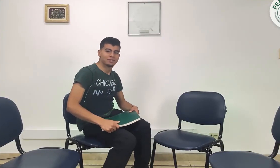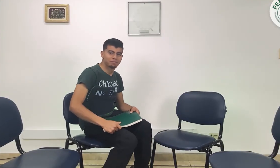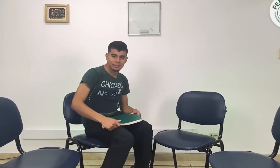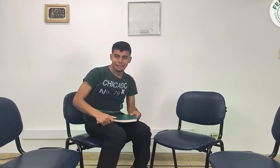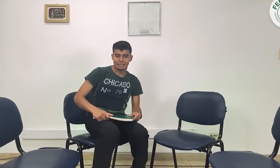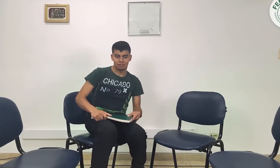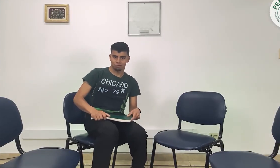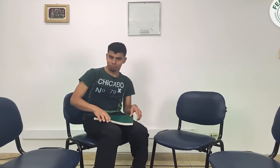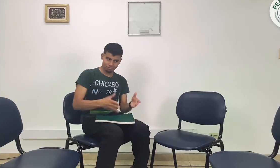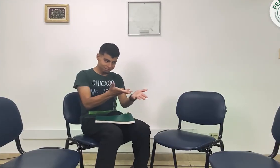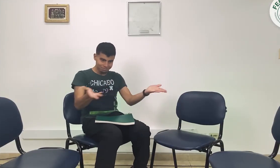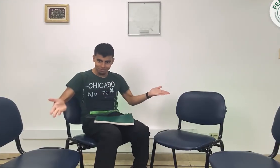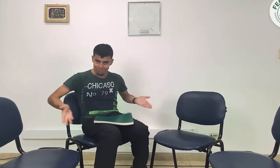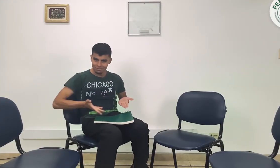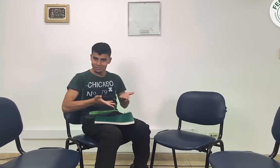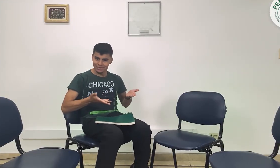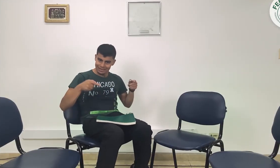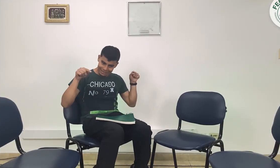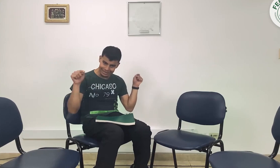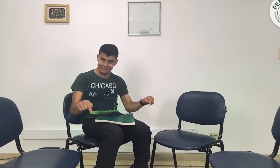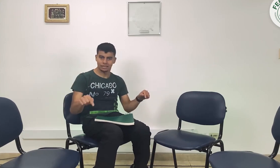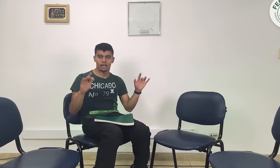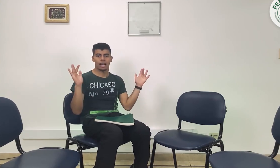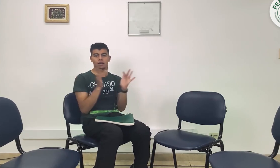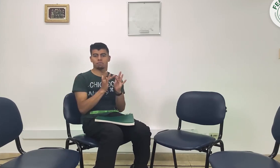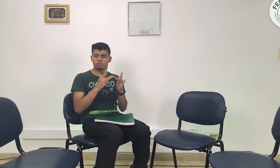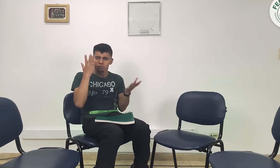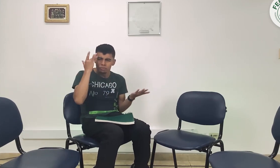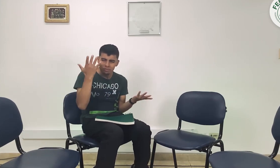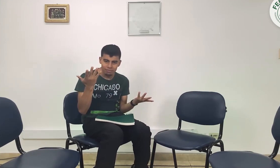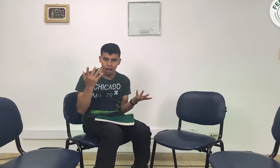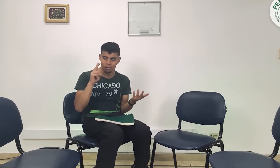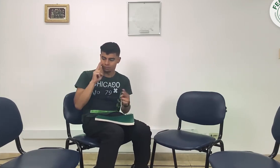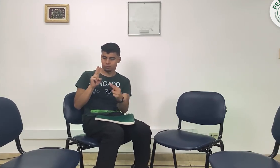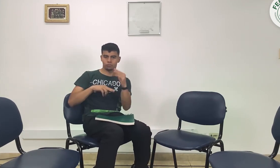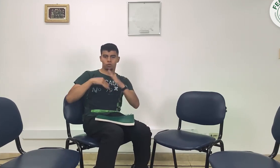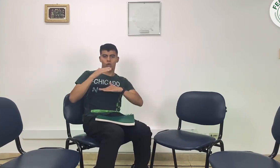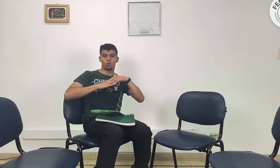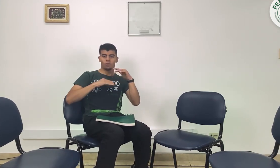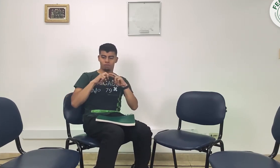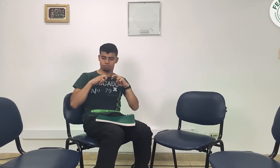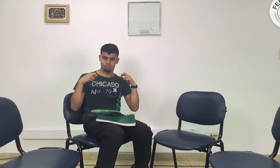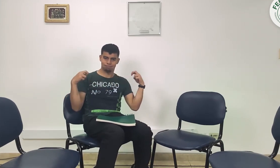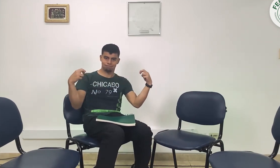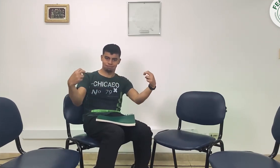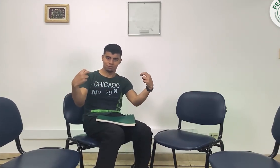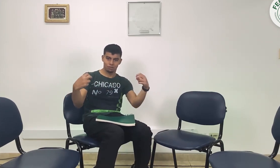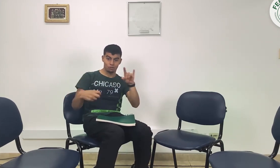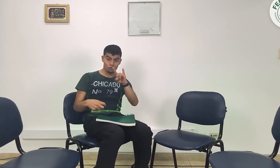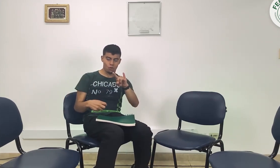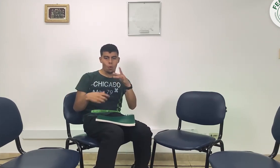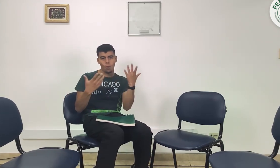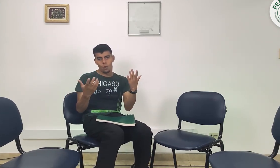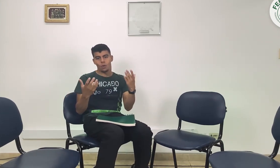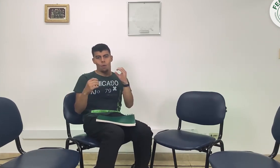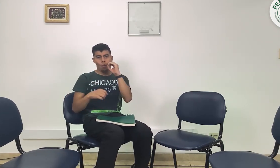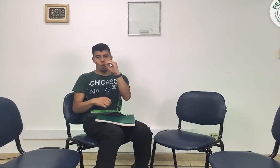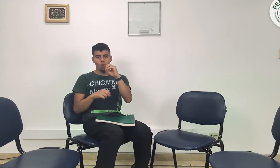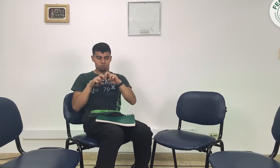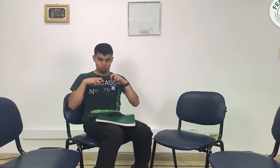Música Esta es la forma adecuada para ubicar las sillas cuando hay personas sordas Es más cómodo organizarlas en forma